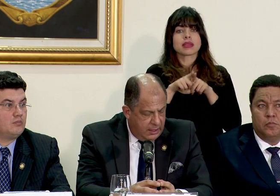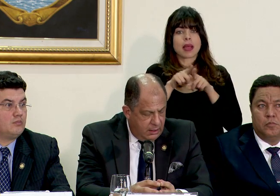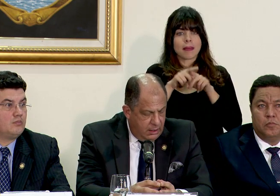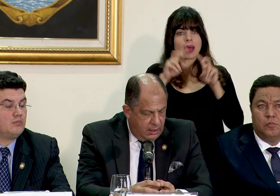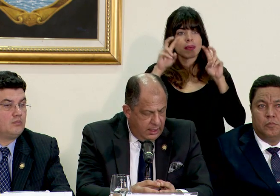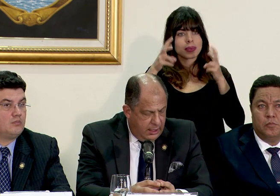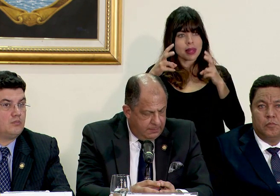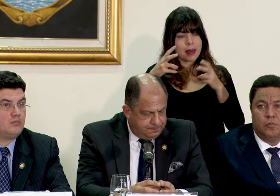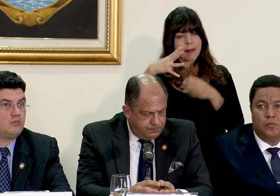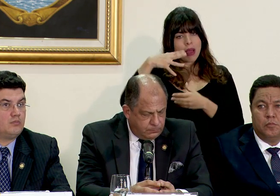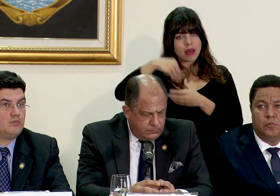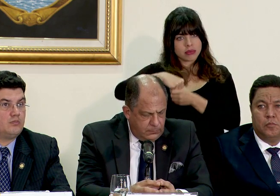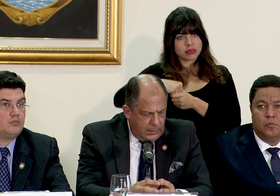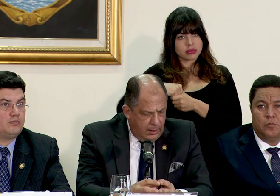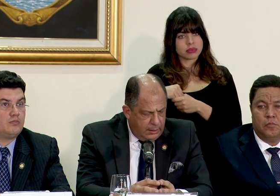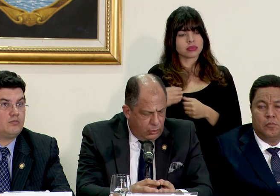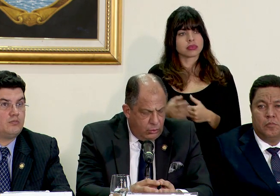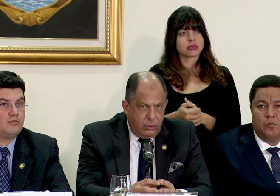en materia